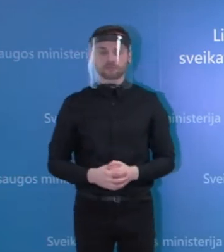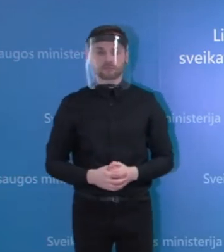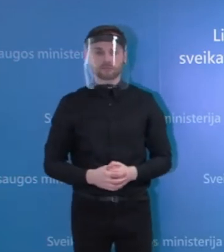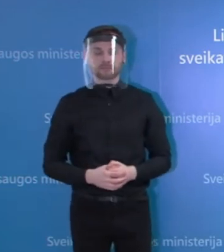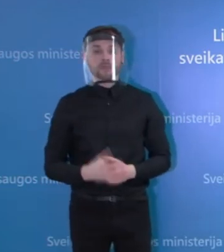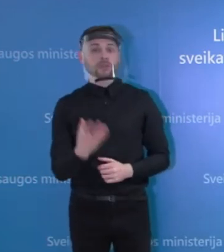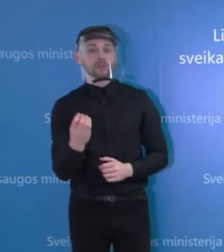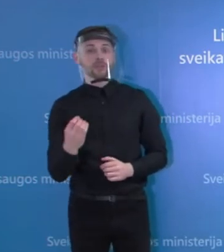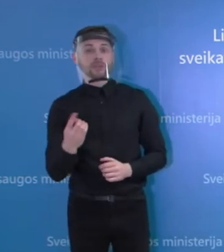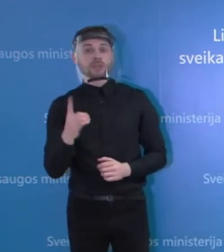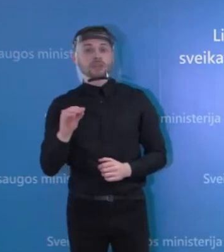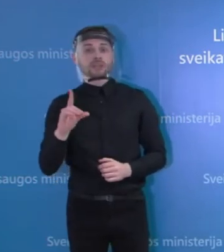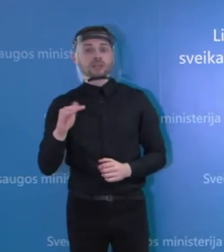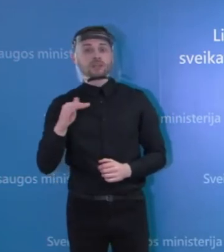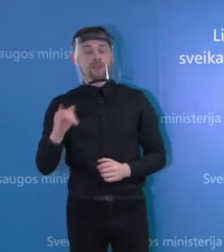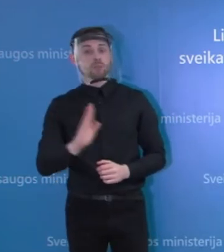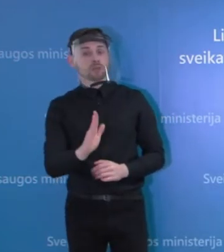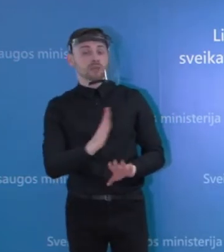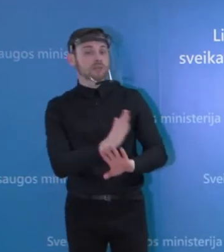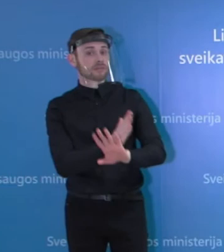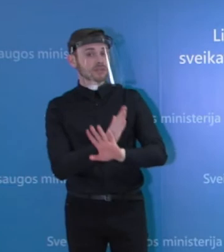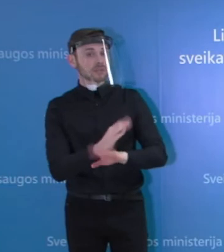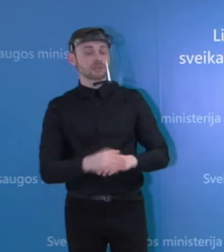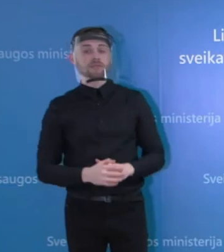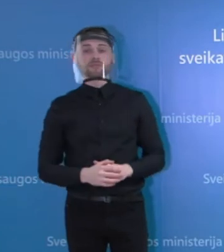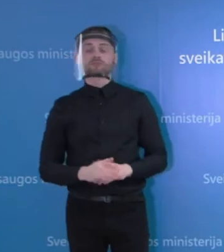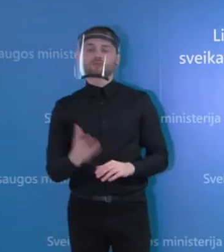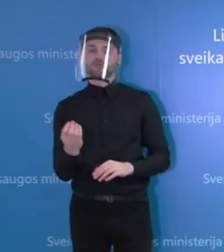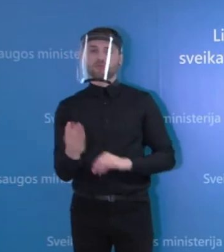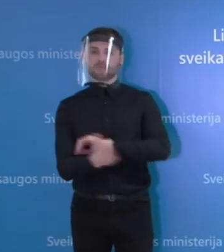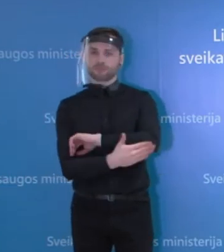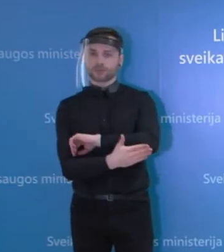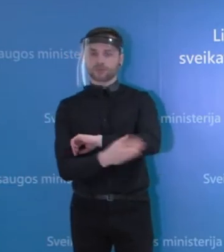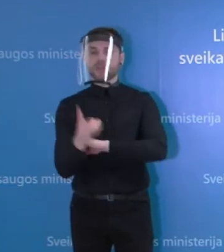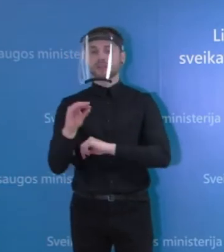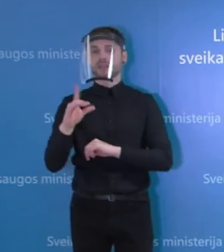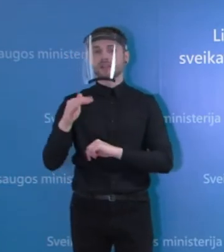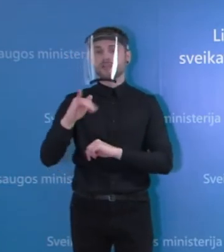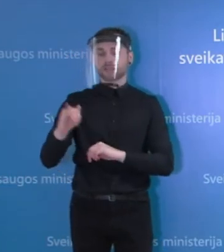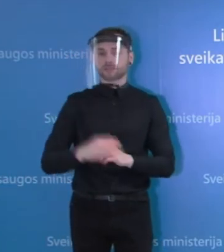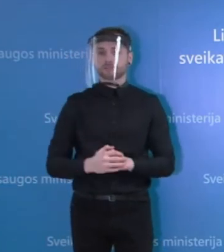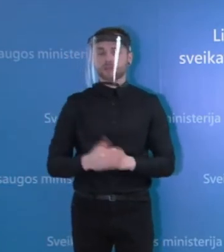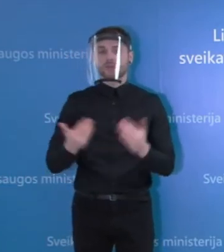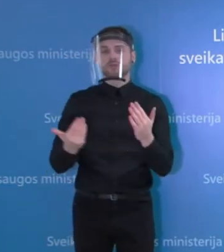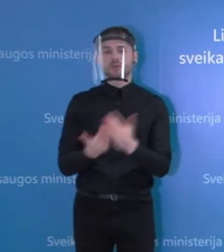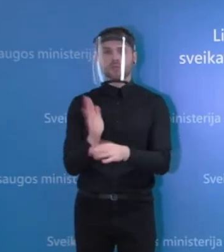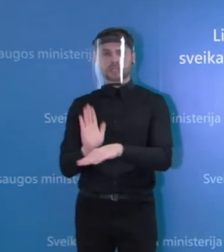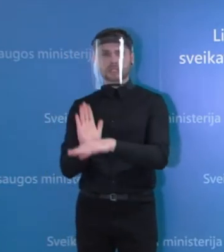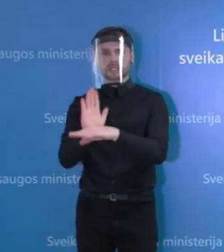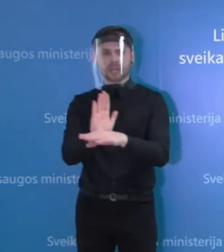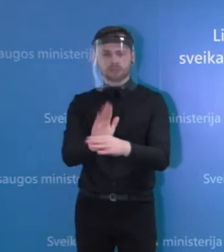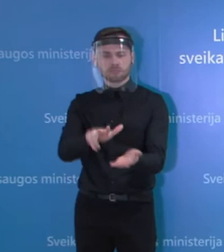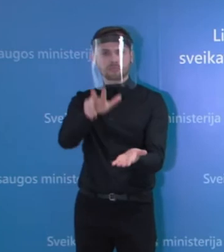Dar vienas DELFI klausimas bus, ar jau galime jungtis prie patų? Paskutinis DELFI klausimas. Pagal naują įsakymas, laugos